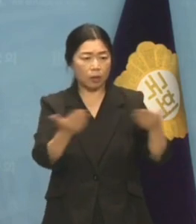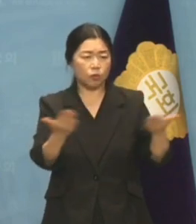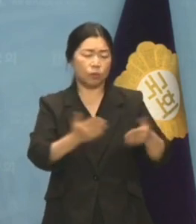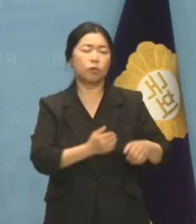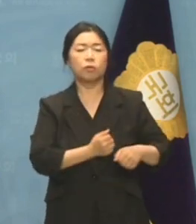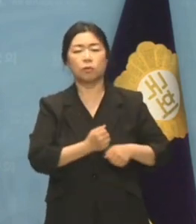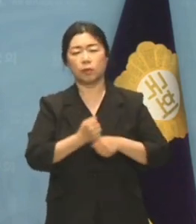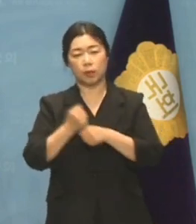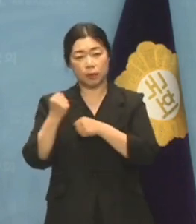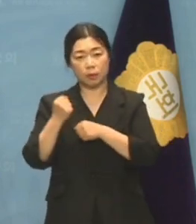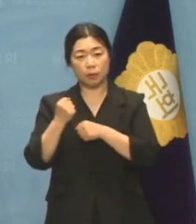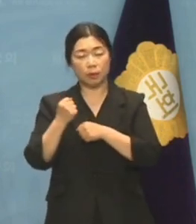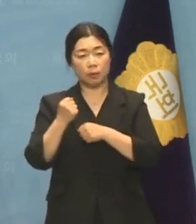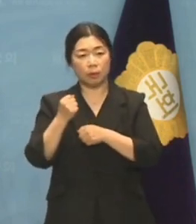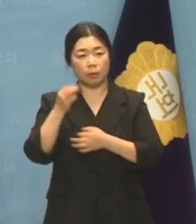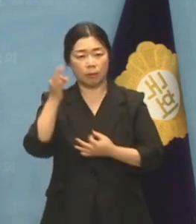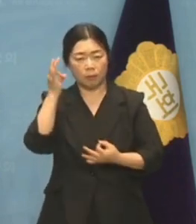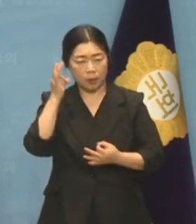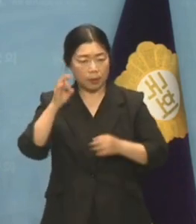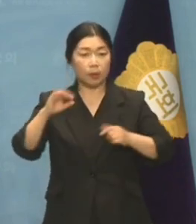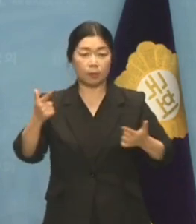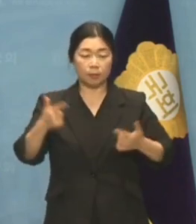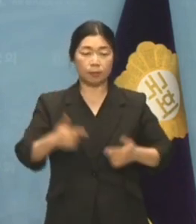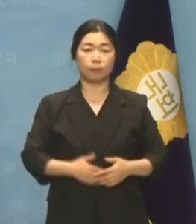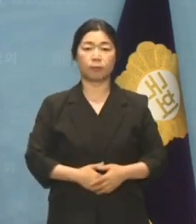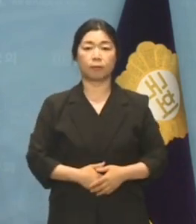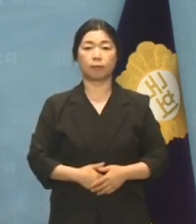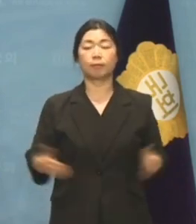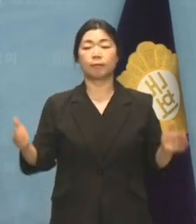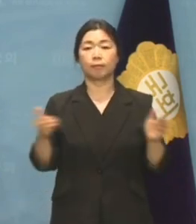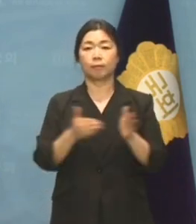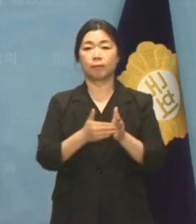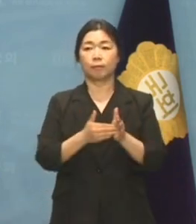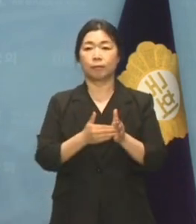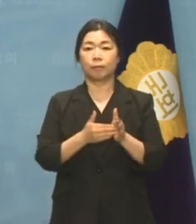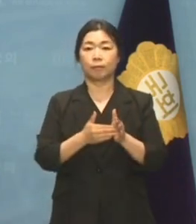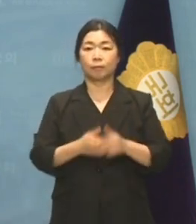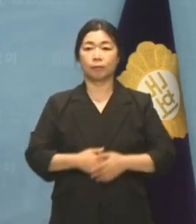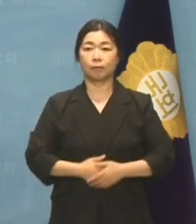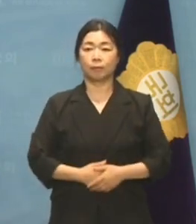직무유기를 좌시하지 않을 것입니다. 이상입니다.